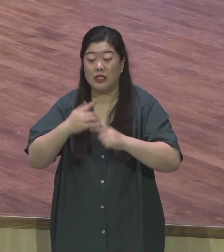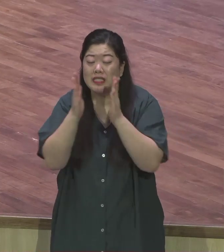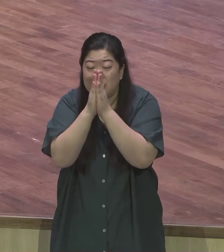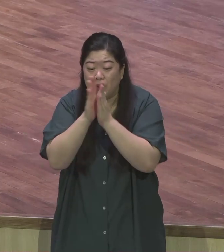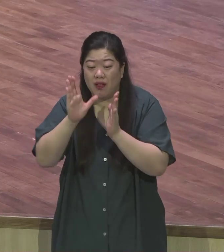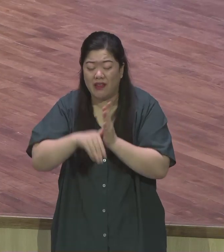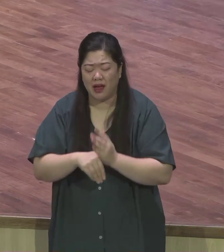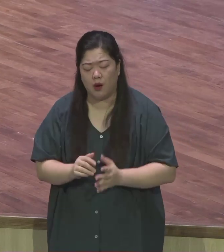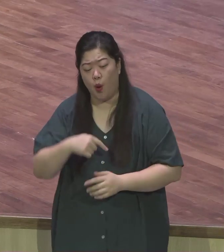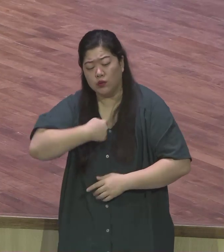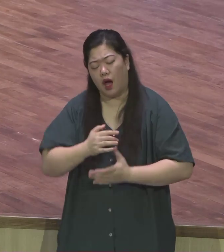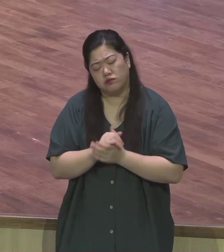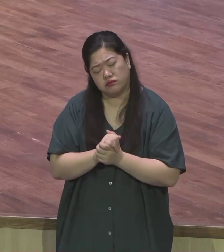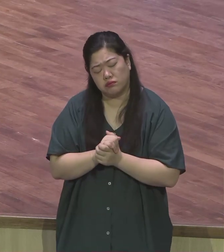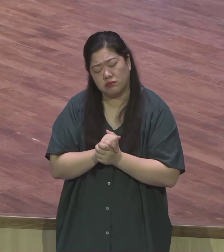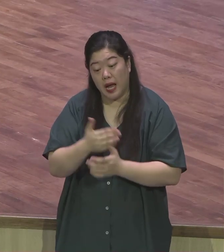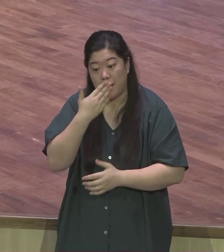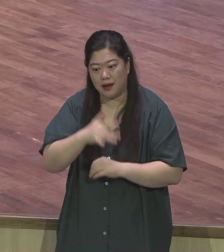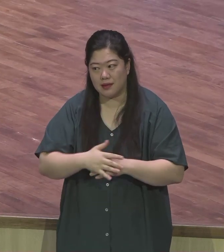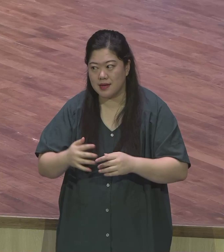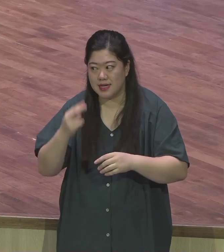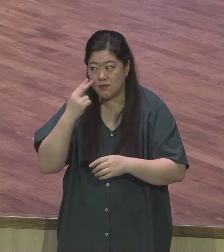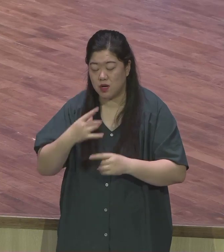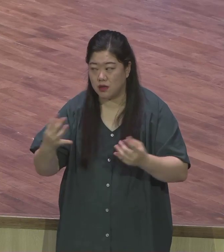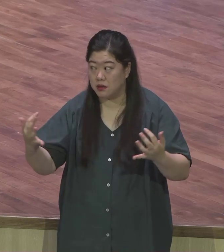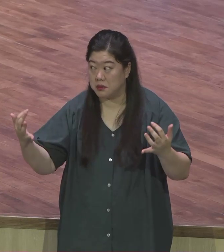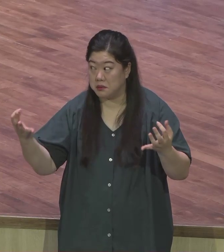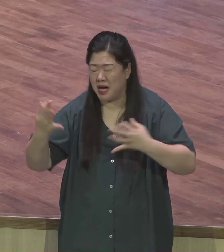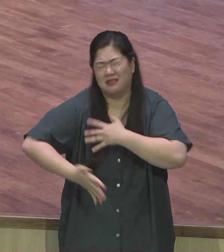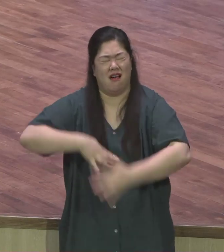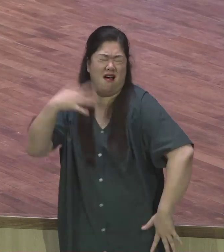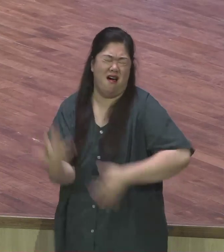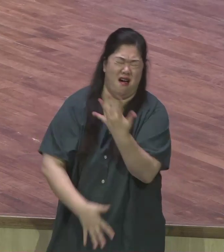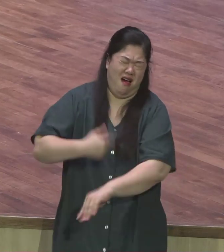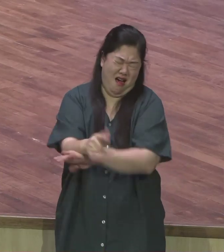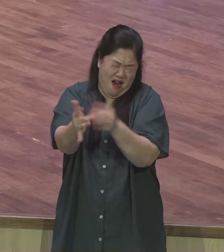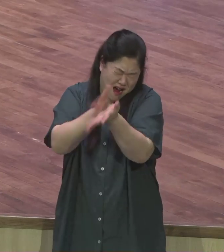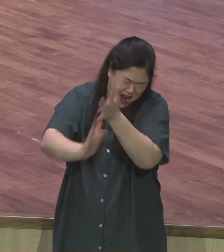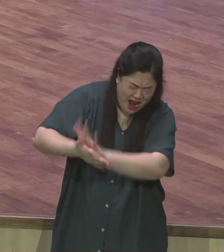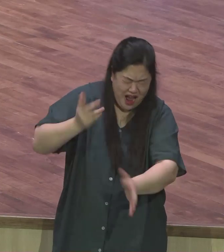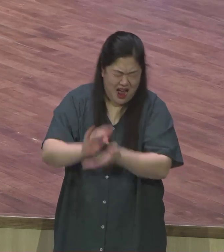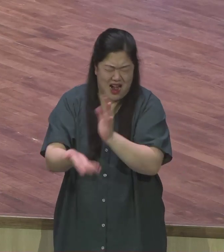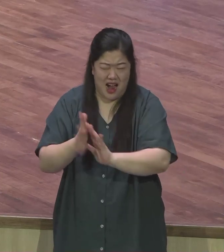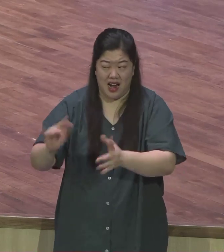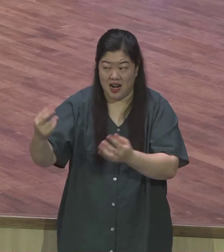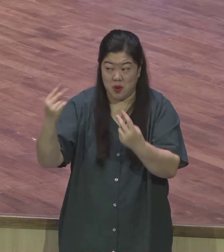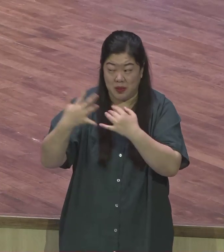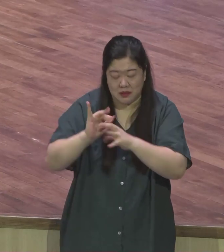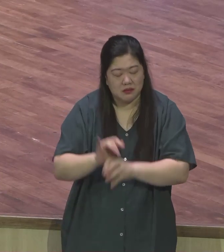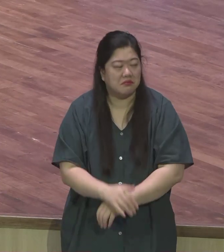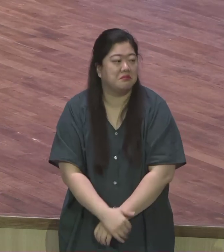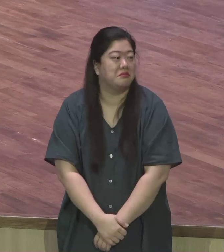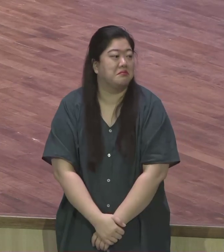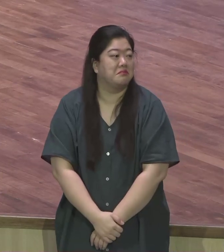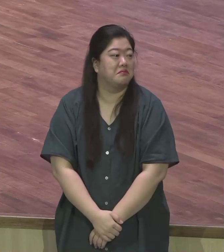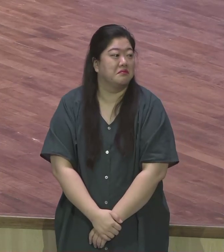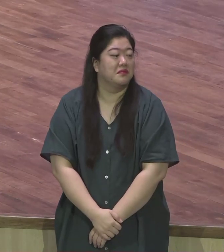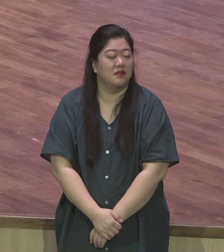일주일에 두 번씩 금식할 때도 오히려 보란듯이 슬픈 기색을 띄고 얼굴을 흉하게 하고 따라서 그들이 가진